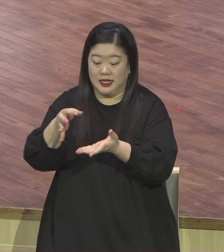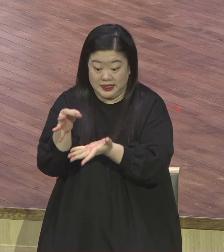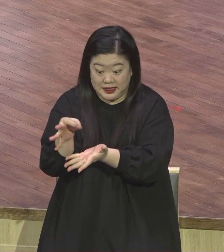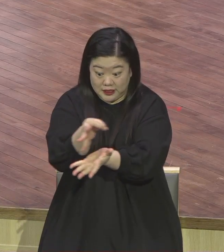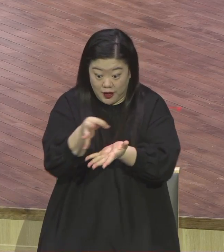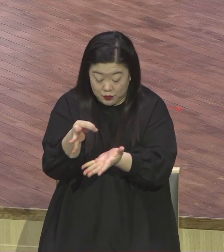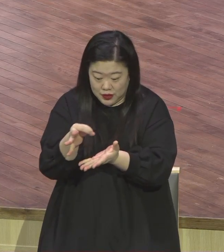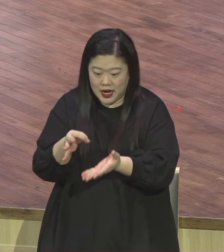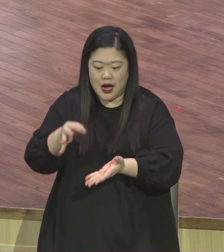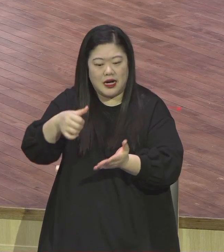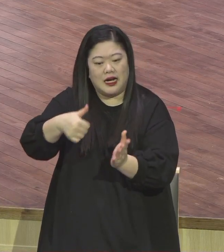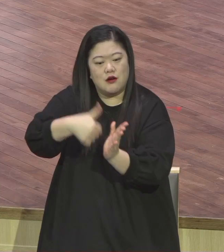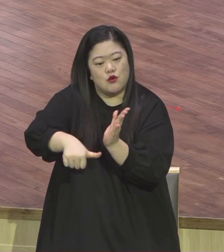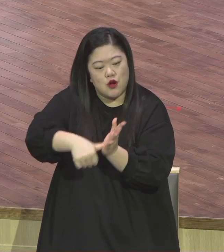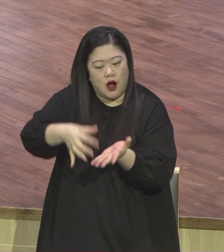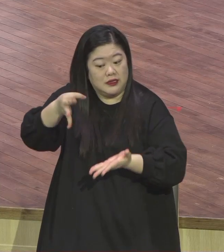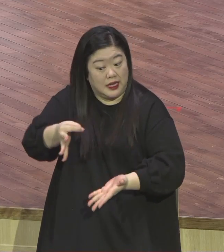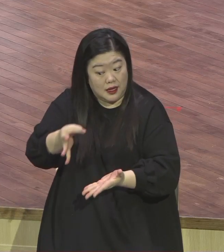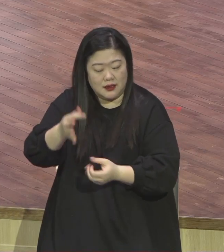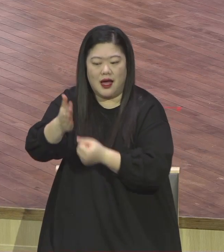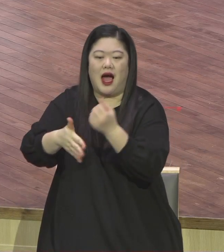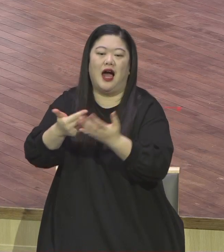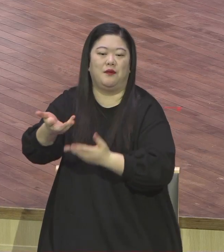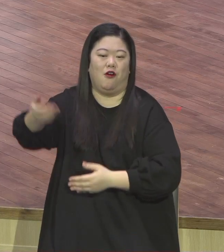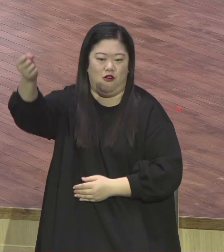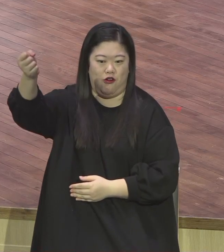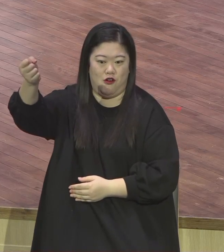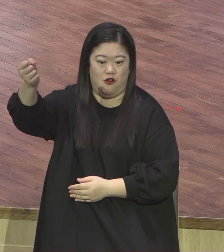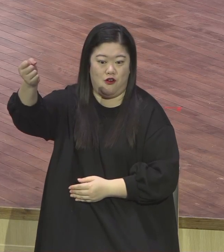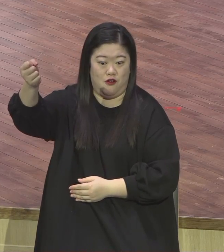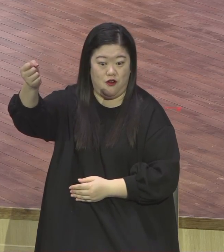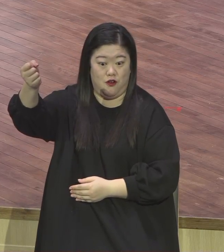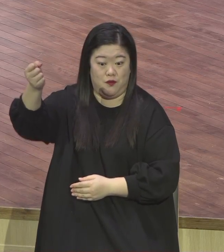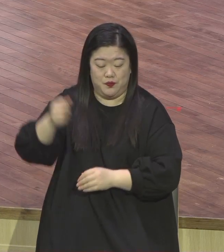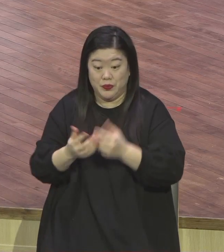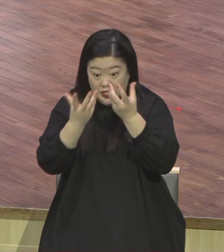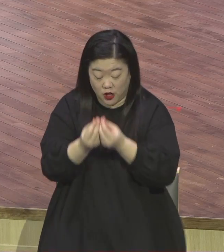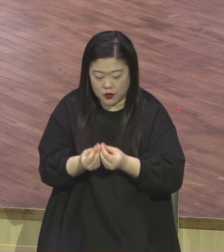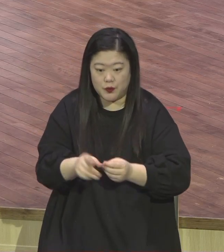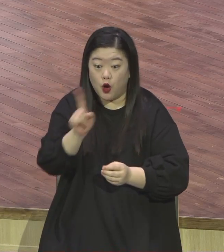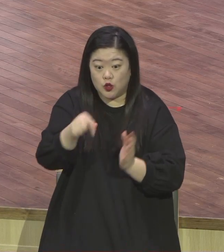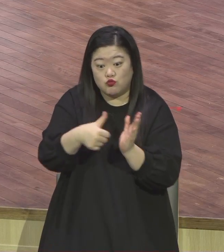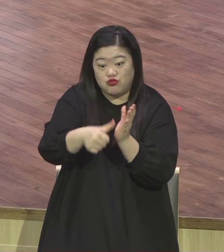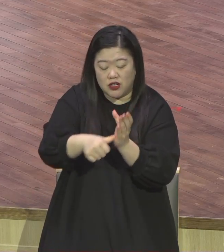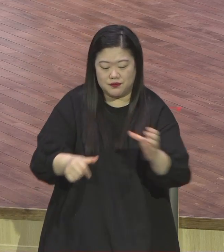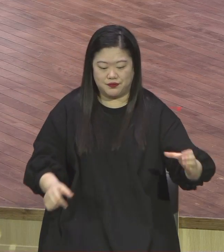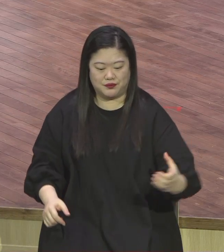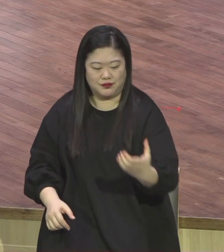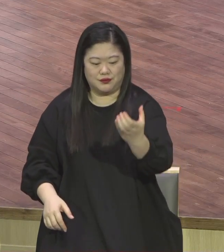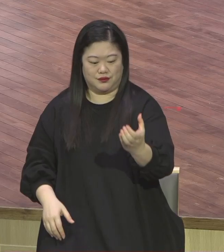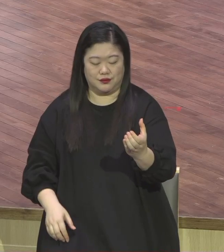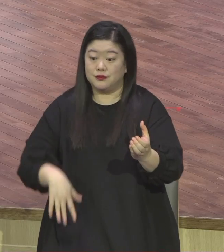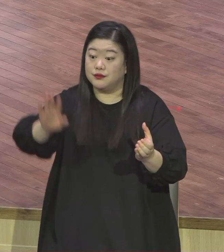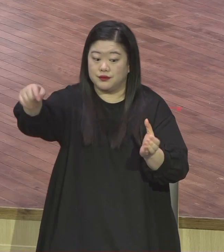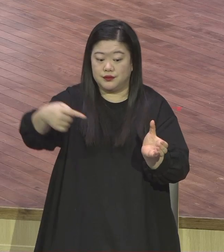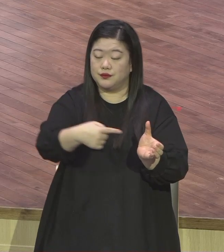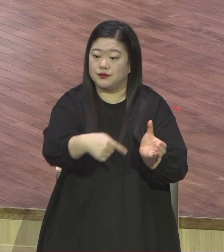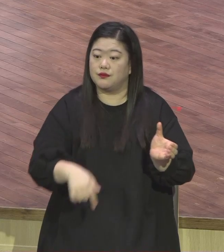드러진 예물 무슨 말이냐면 이 고르반 제도는요 어떤 물품 물품을 가지고 이 물품을 가지고 고르반 그렇게